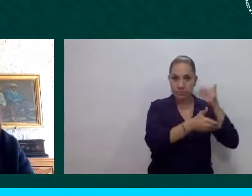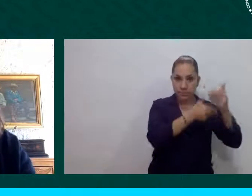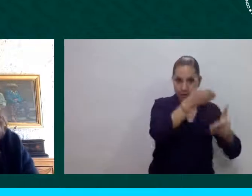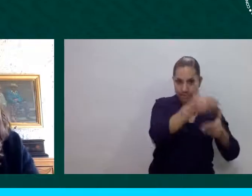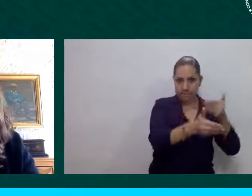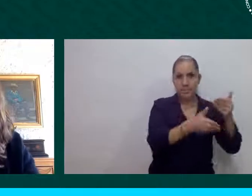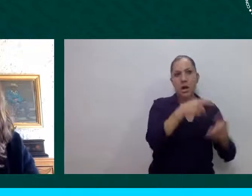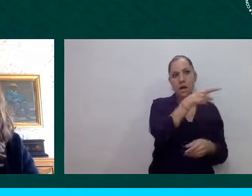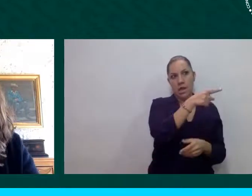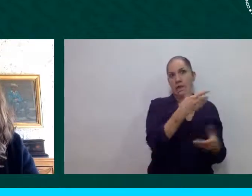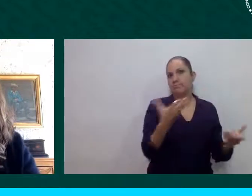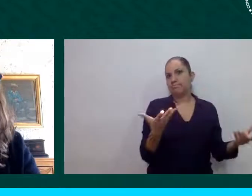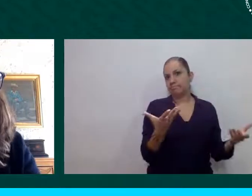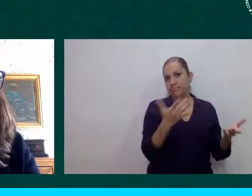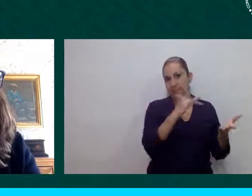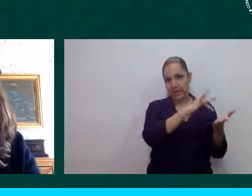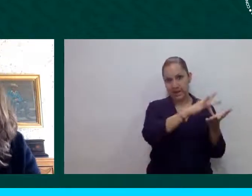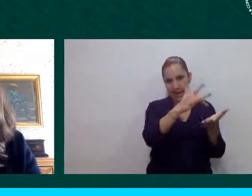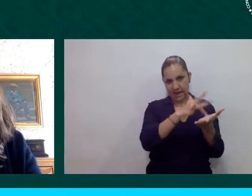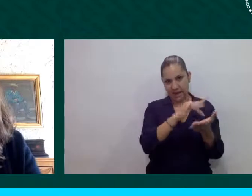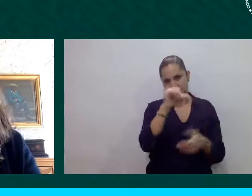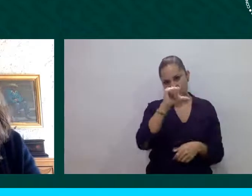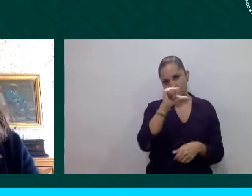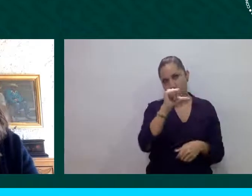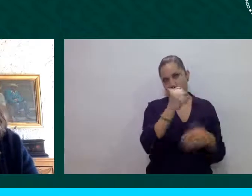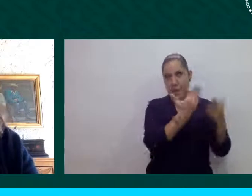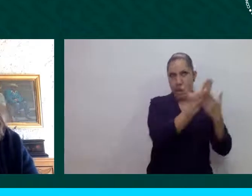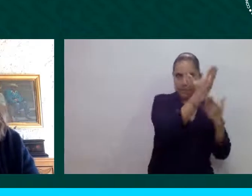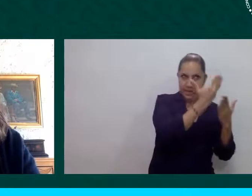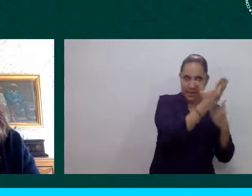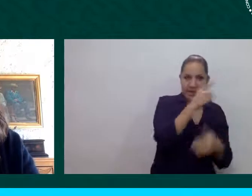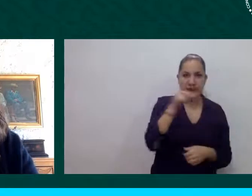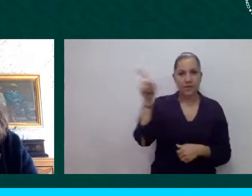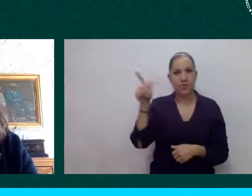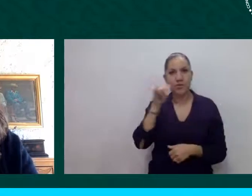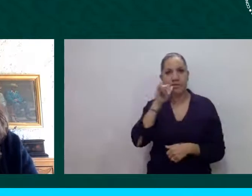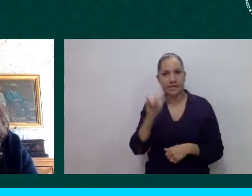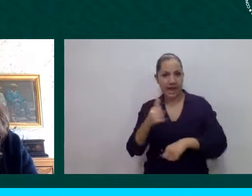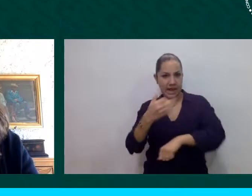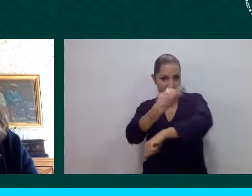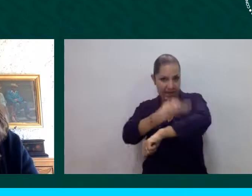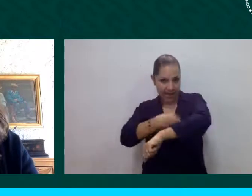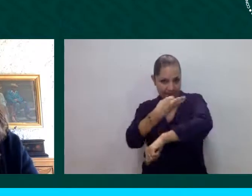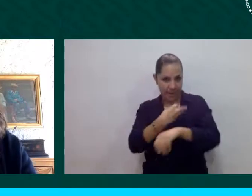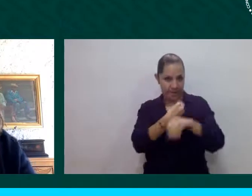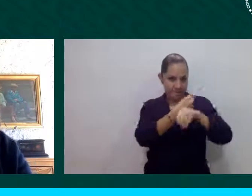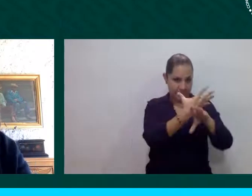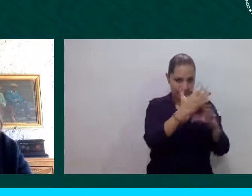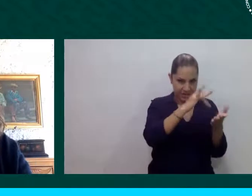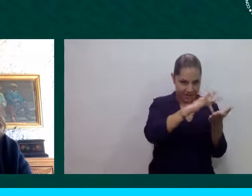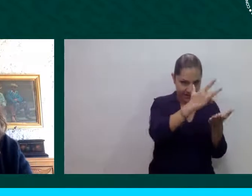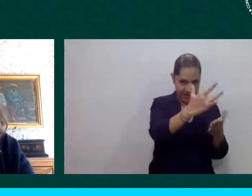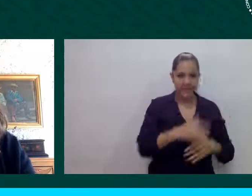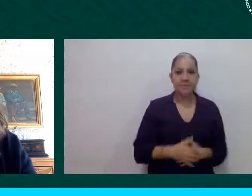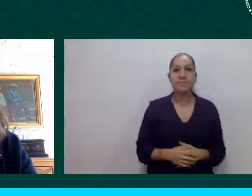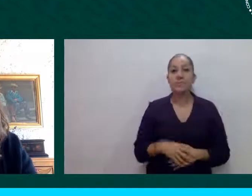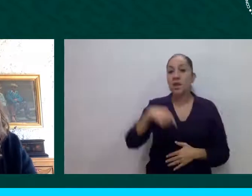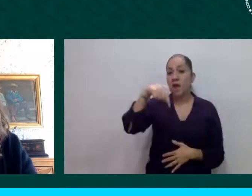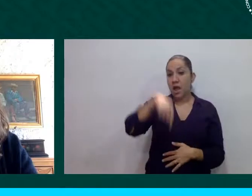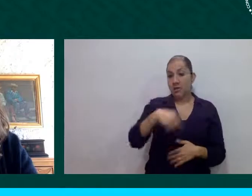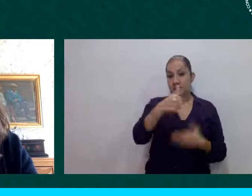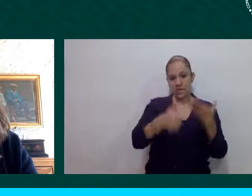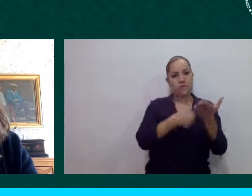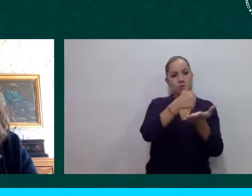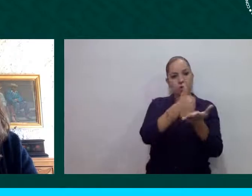la tarde, en Italia. Bueno, pues desde la Ciudad de México, bueno, como saben, México es un país, digamos,